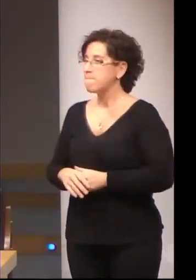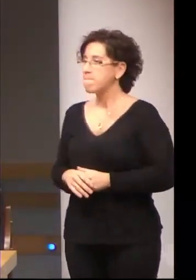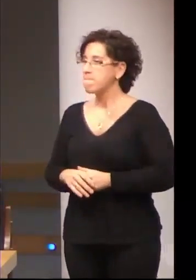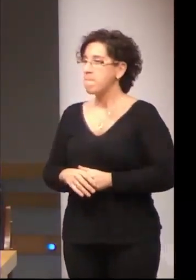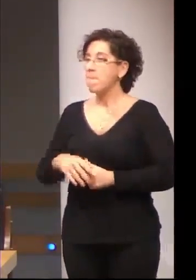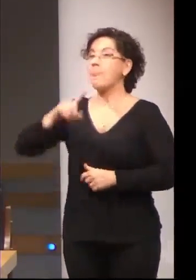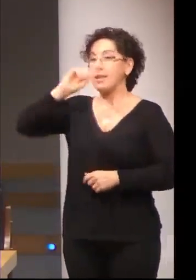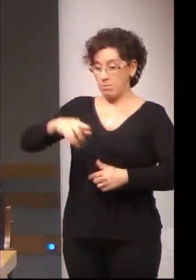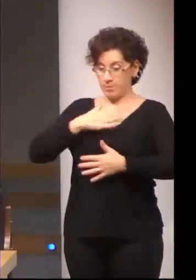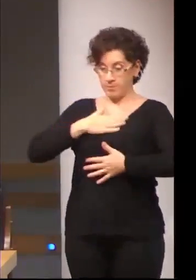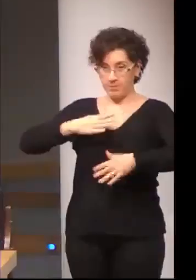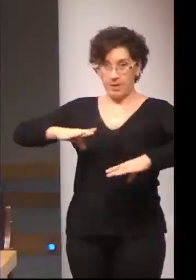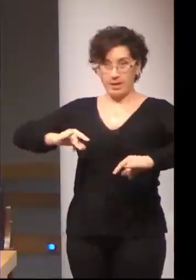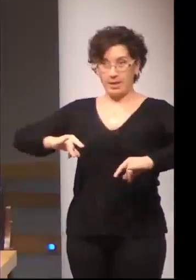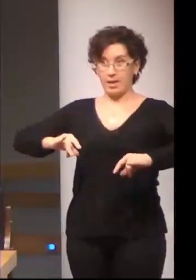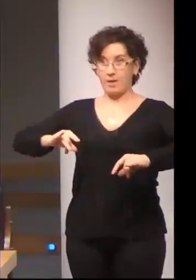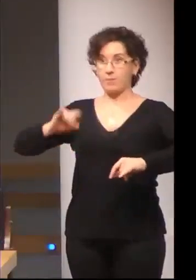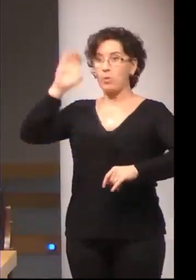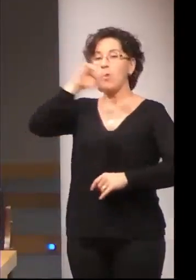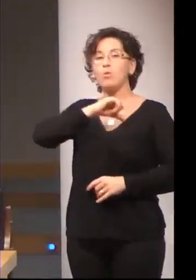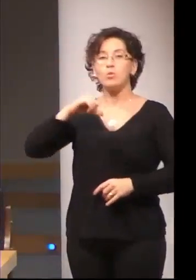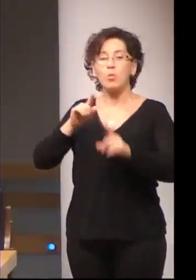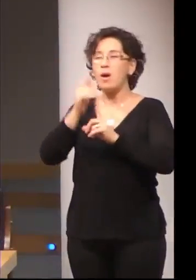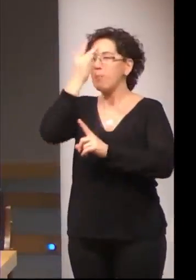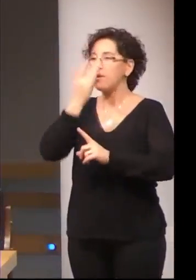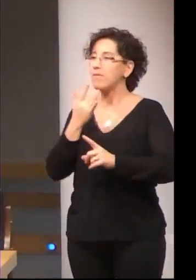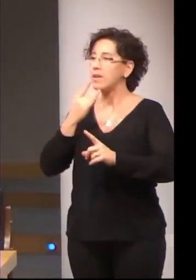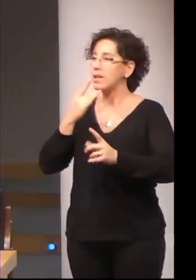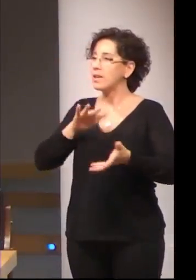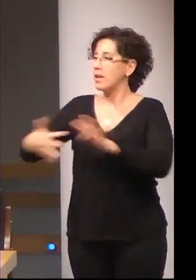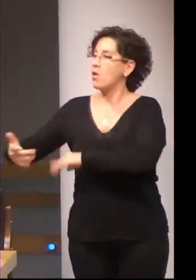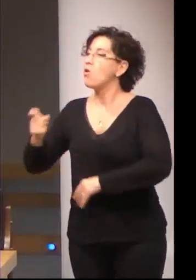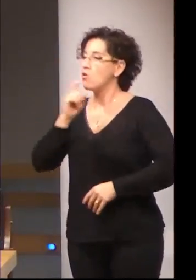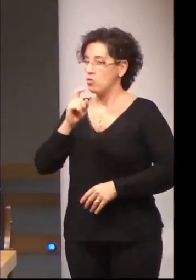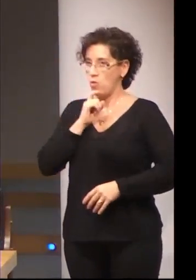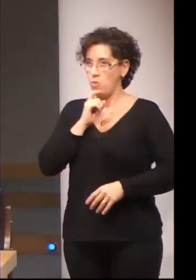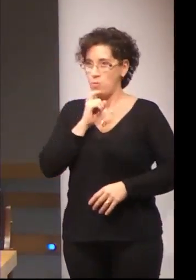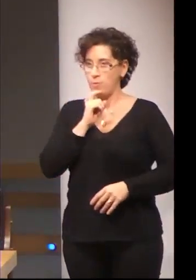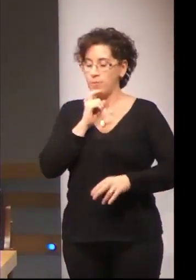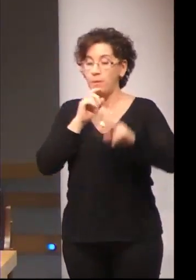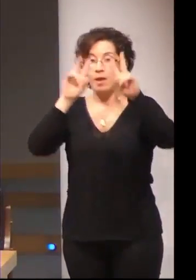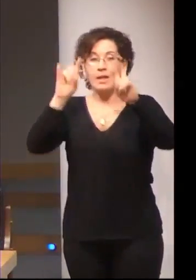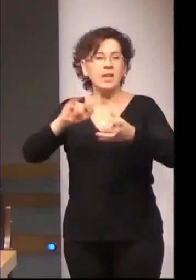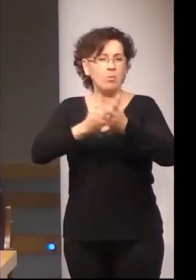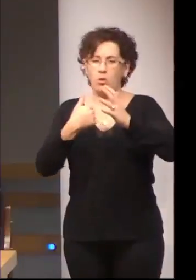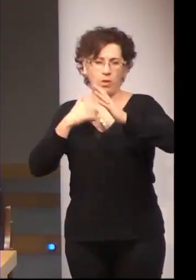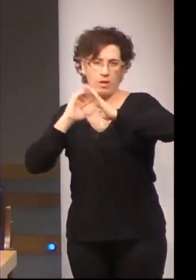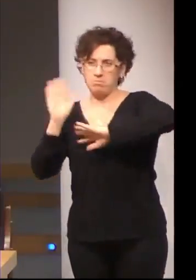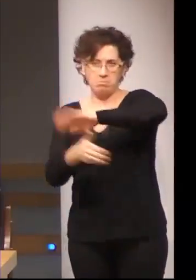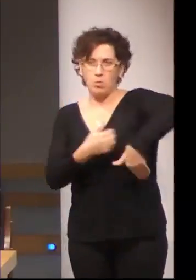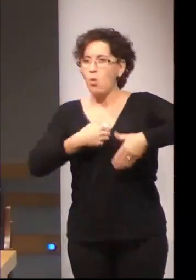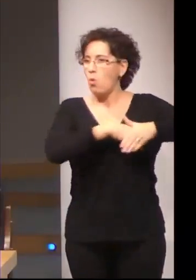en nuestra comunidad autónoma. Voy a trabajar lo que sería el aspecto metodológico muy de pasada y me voy a ir al punto de